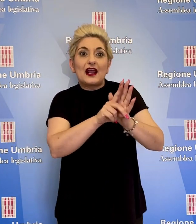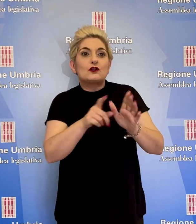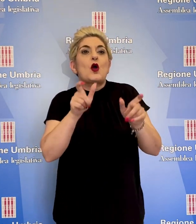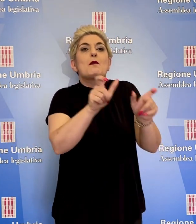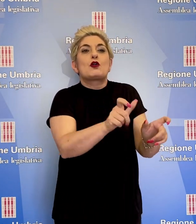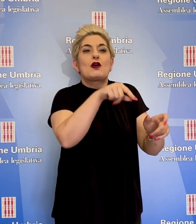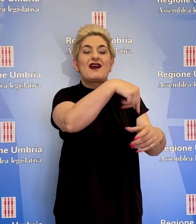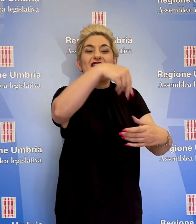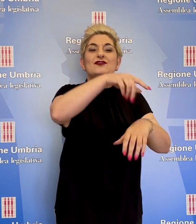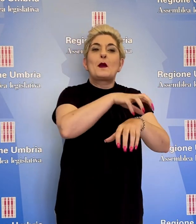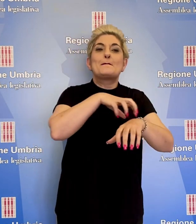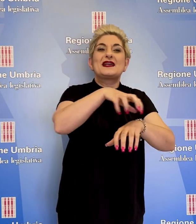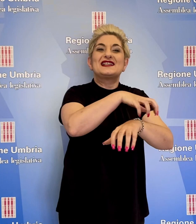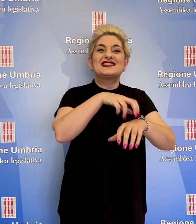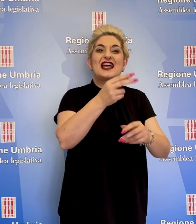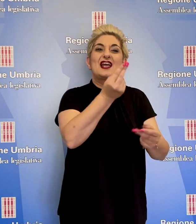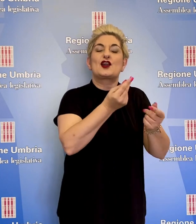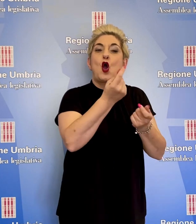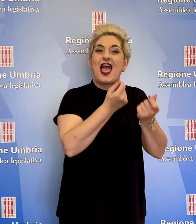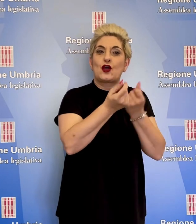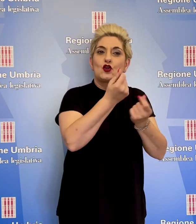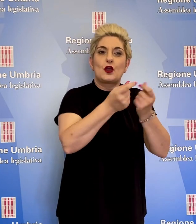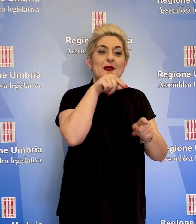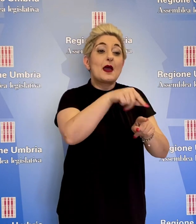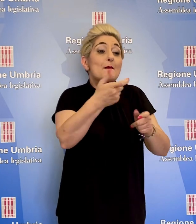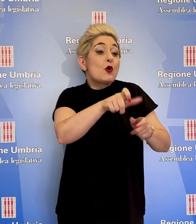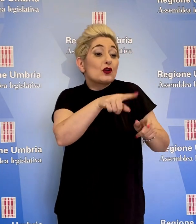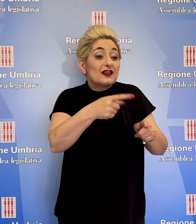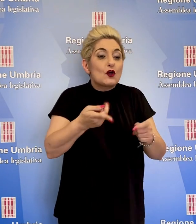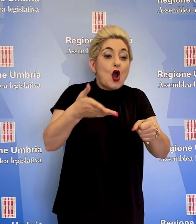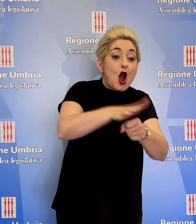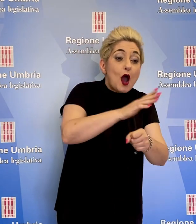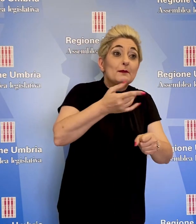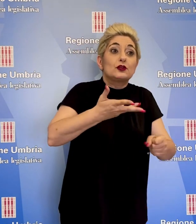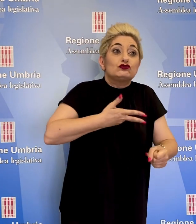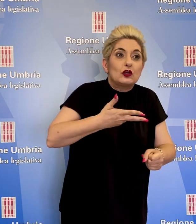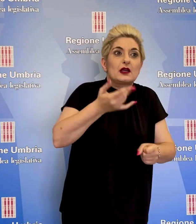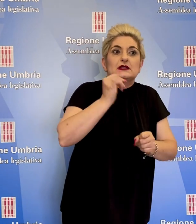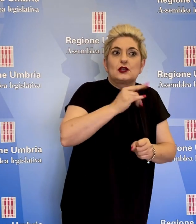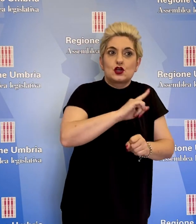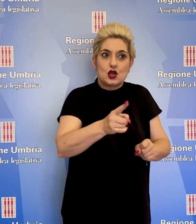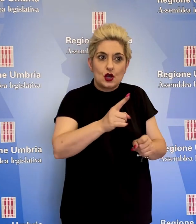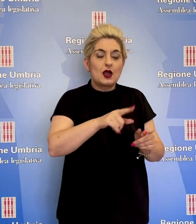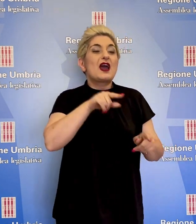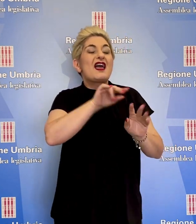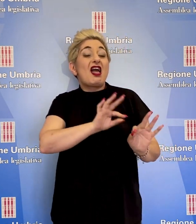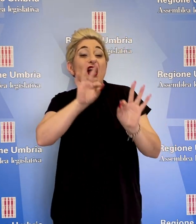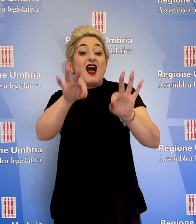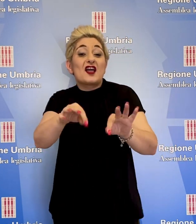Ministero dell'Economia per le verifiche di copertura e non è ancora approdato in conferenza delle regioni.